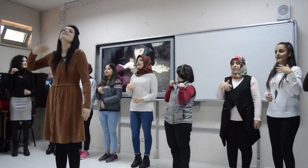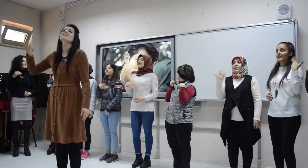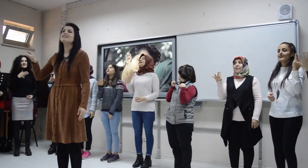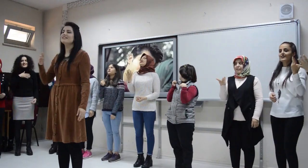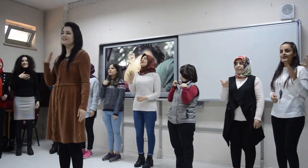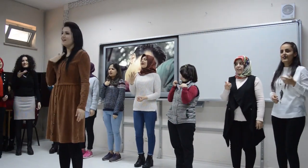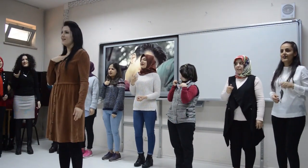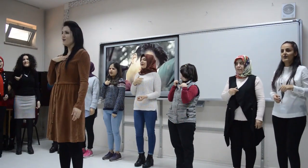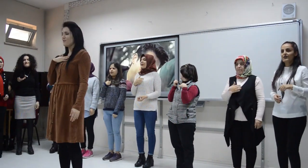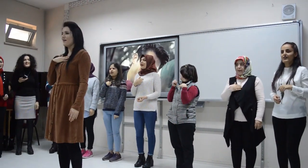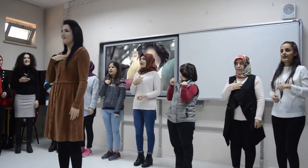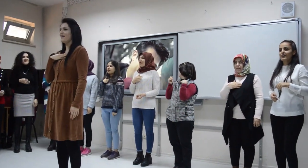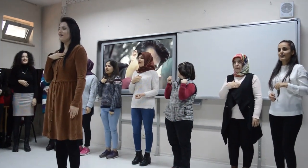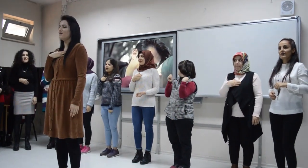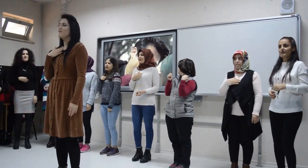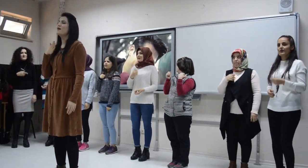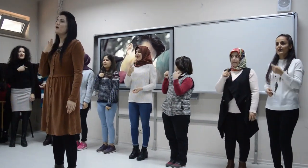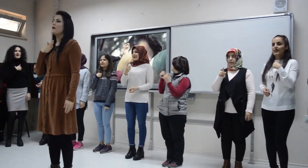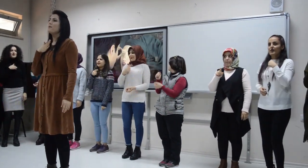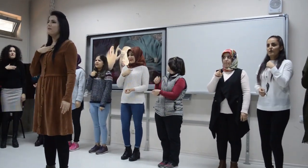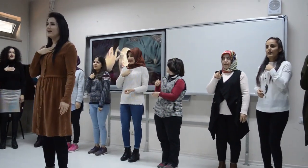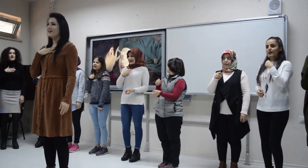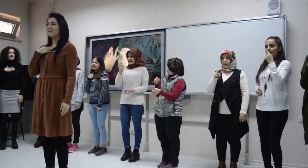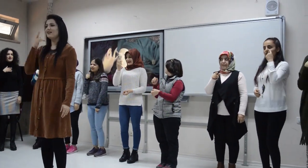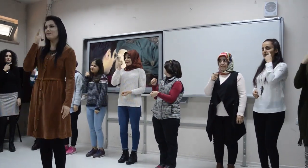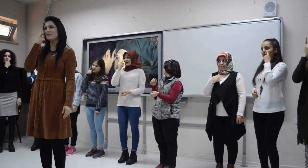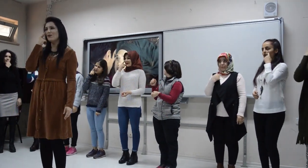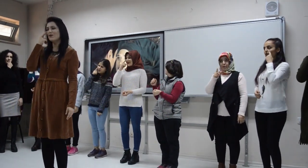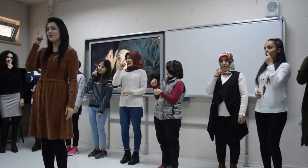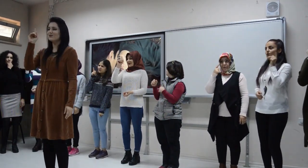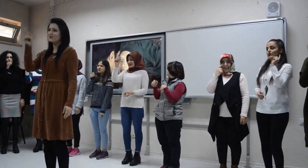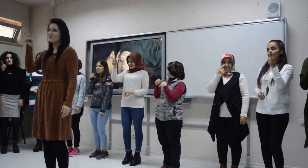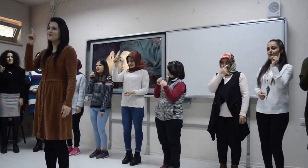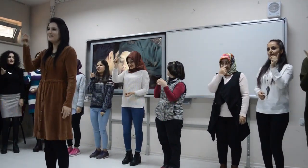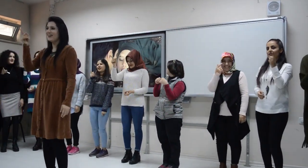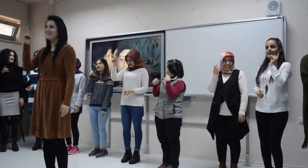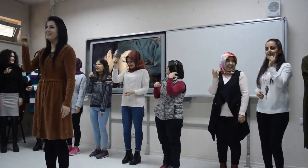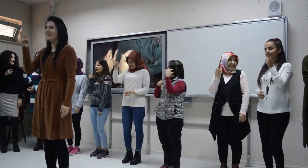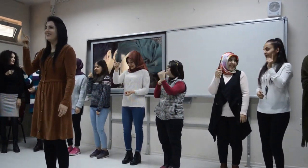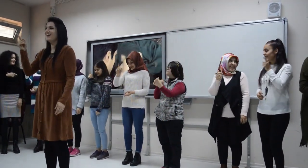istemem, benim gözüm sende.